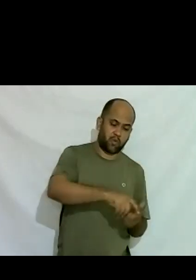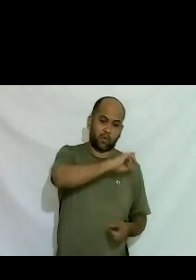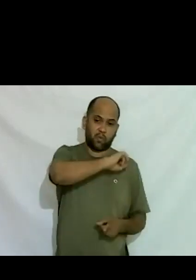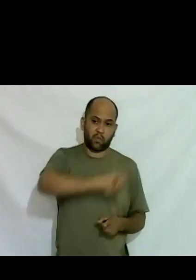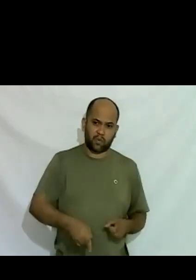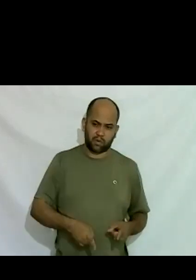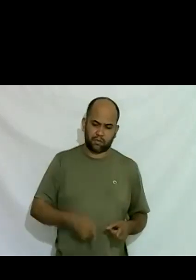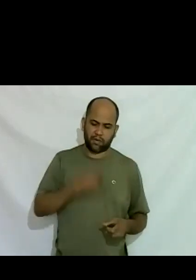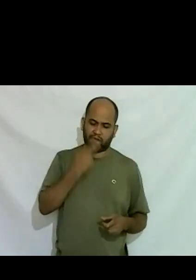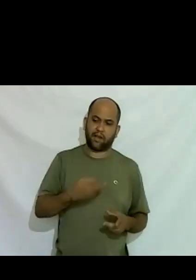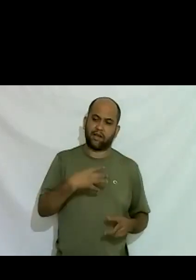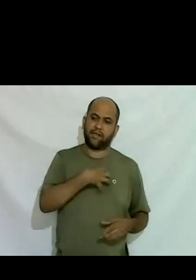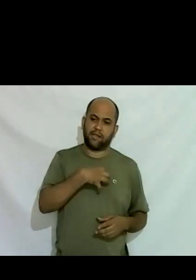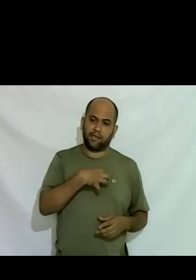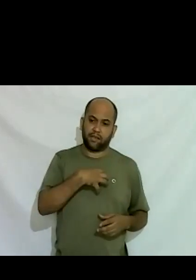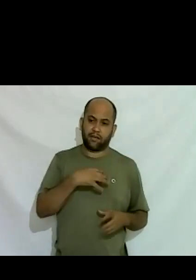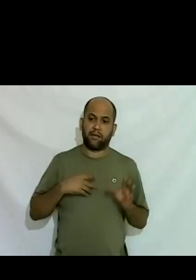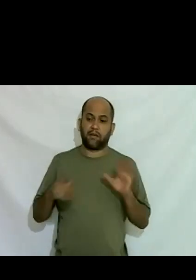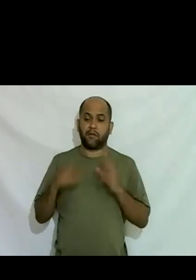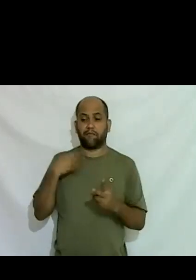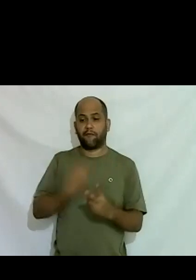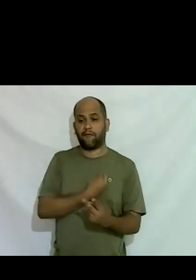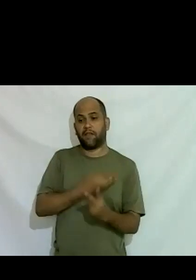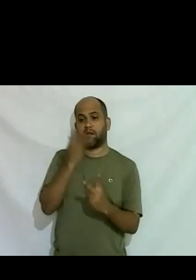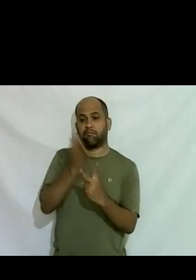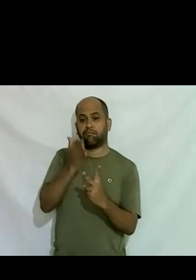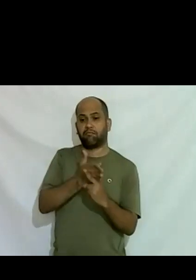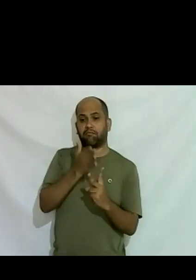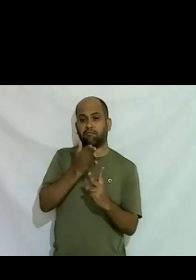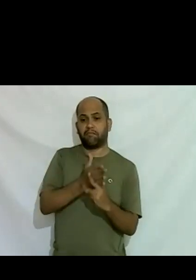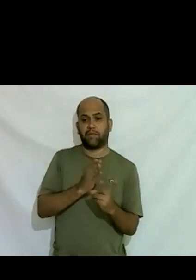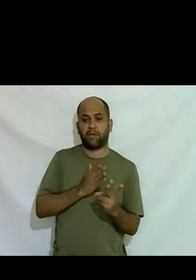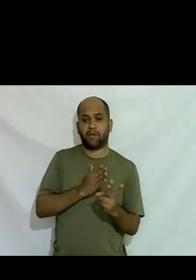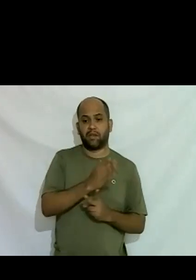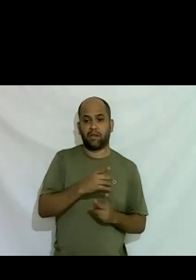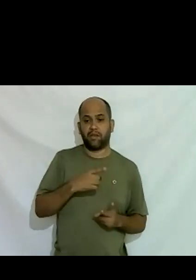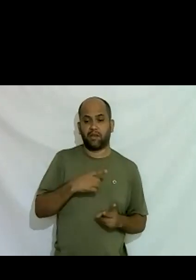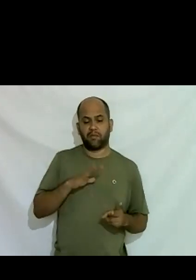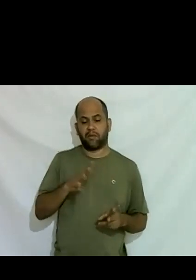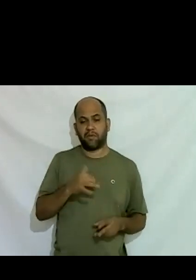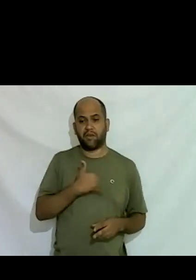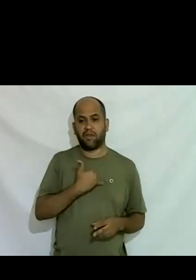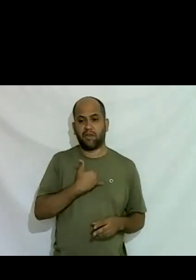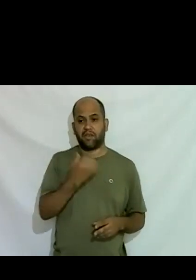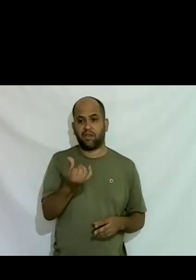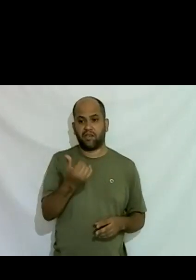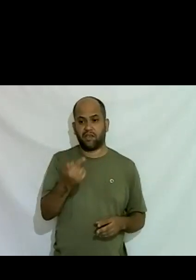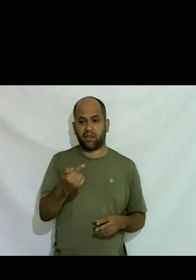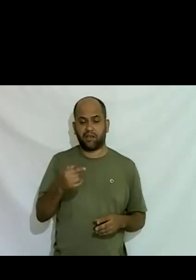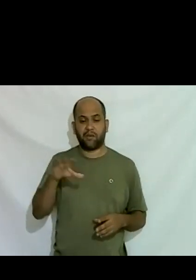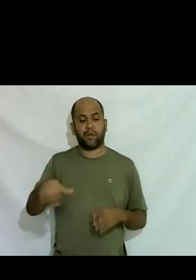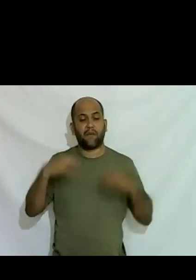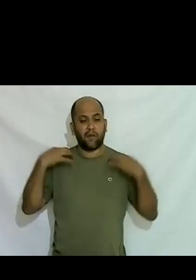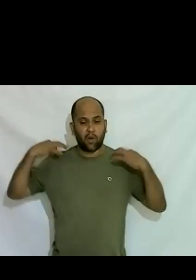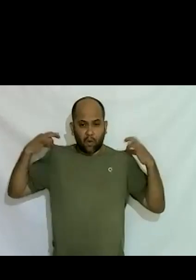sentia então eu passei a levar uma vida dupla quando eu podia com 6, 7 anos de idade eu pegava roupas da minha mãe da minha